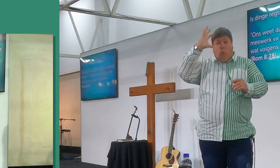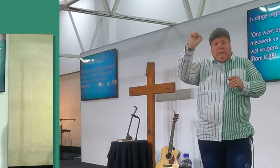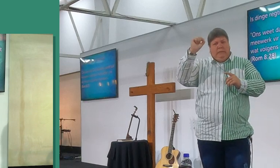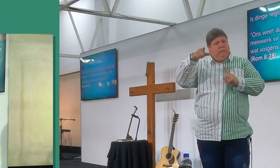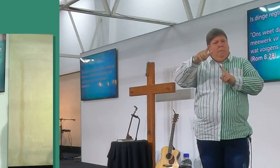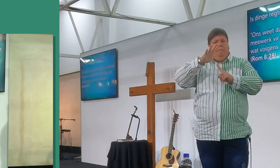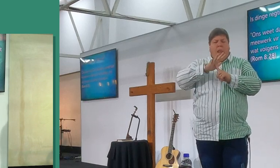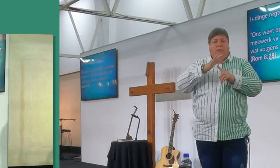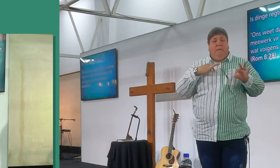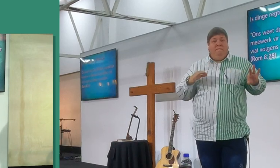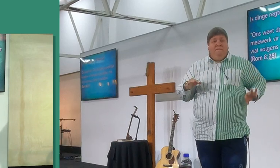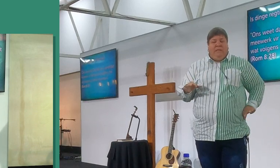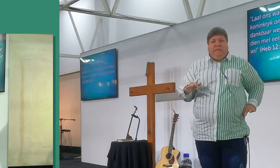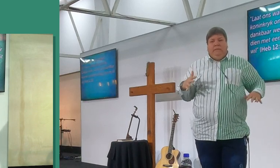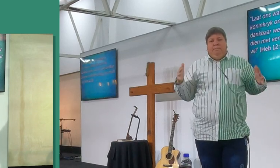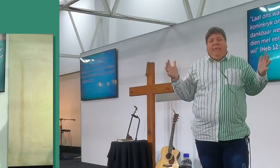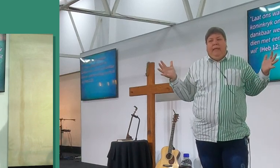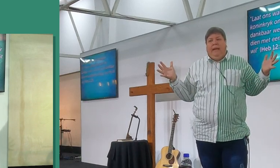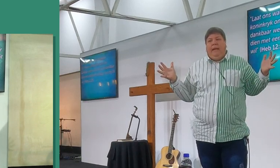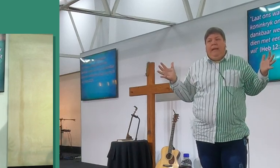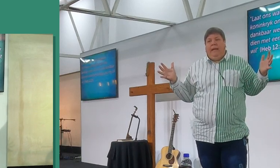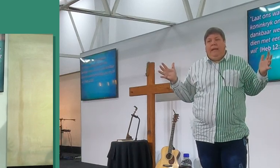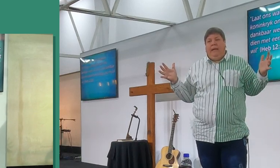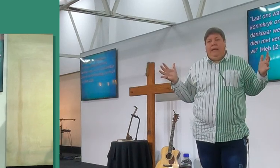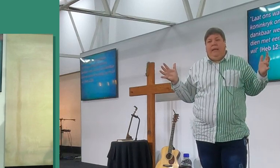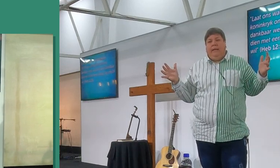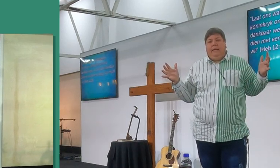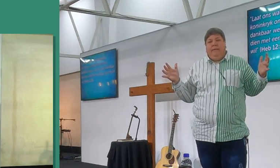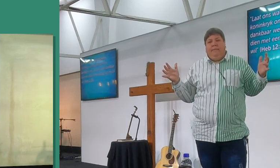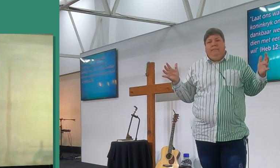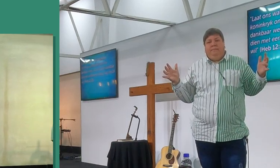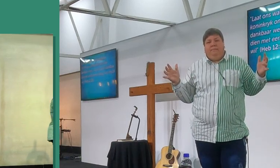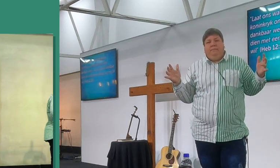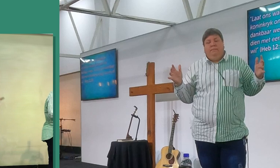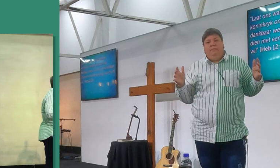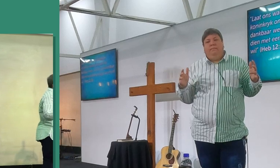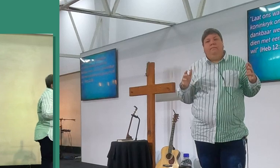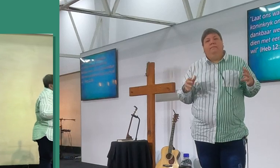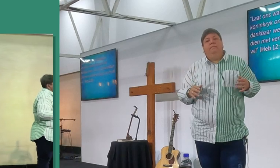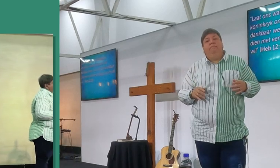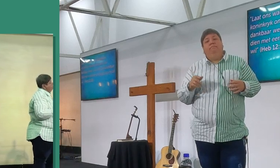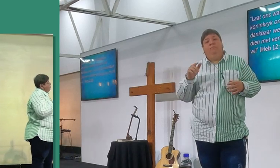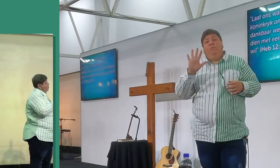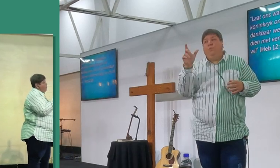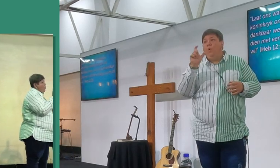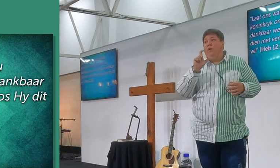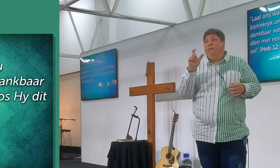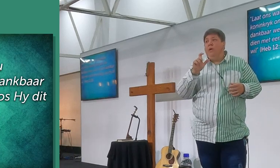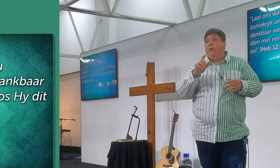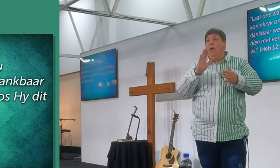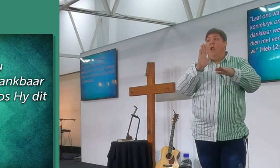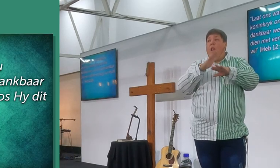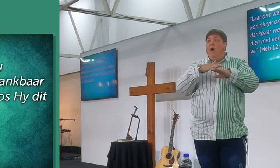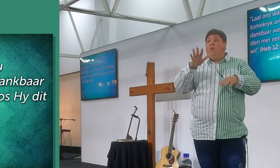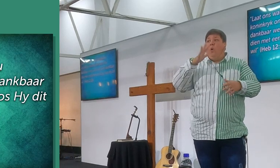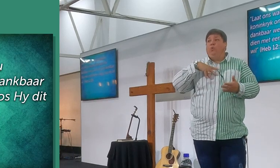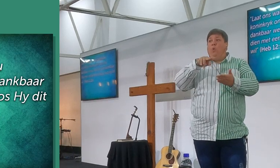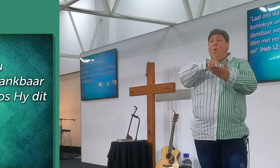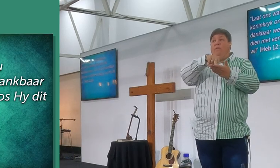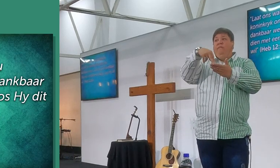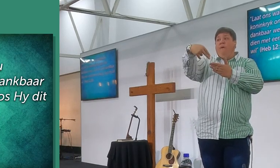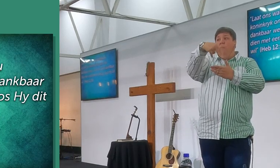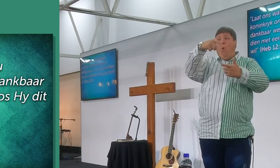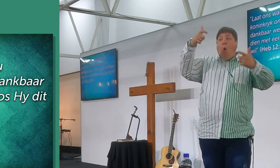want dis nie wat vir dit ingestel is, ok, in Bries 12 vers 28, sê hierdie mooie woorde, laat ons wat een onwankelbare